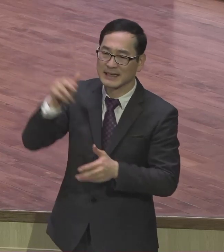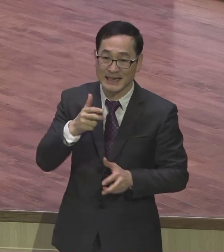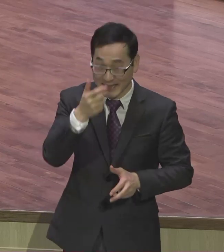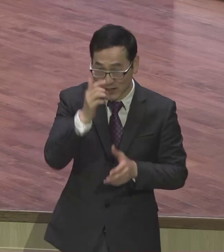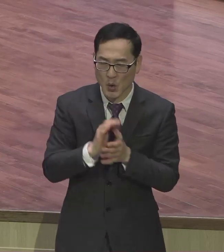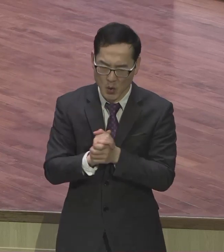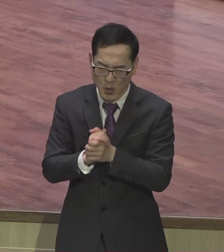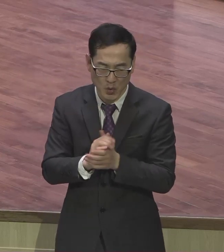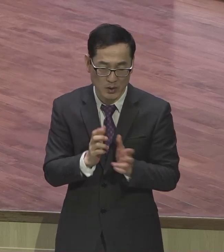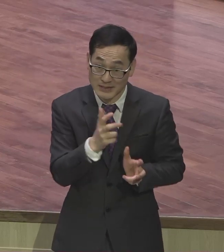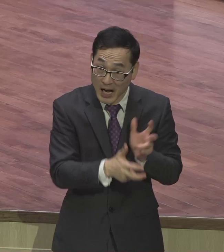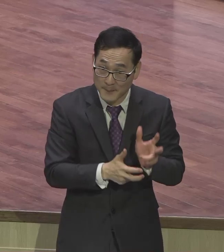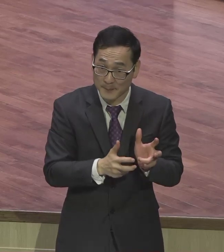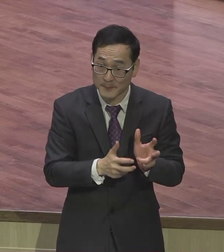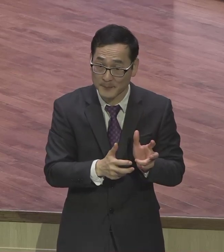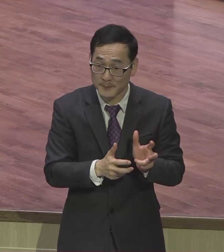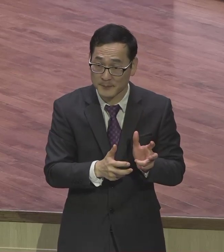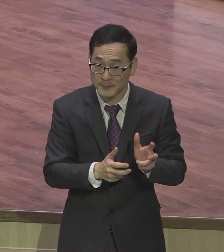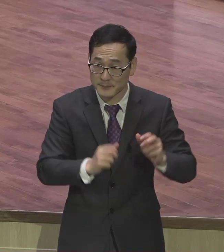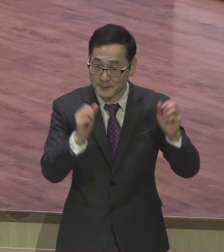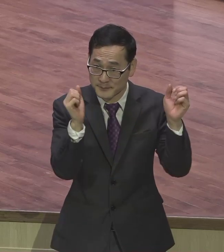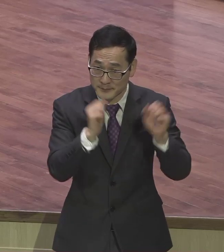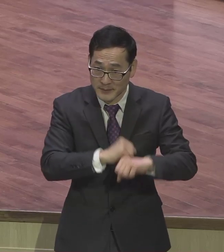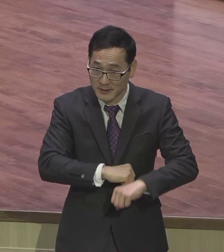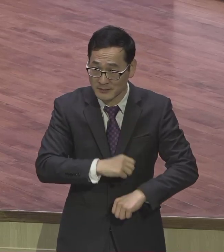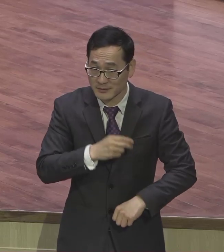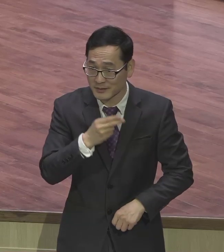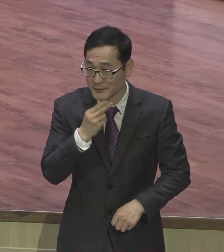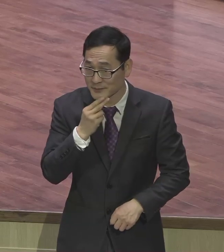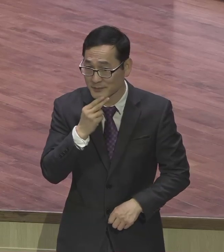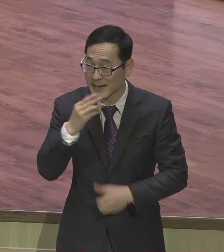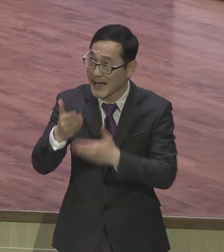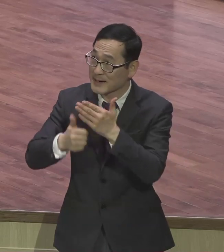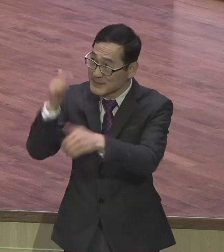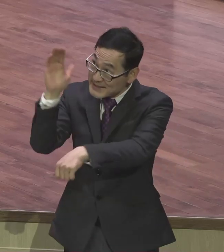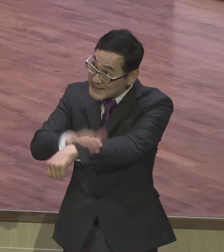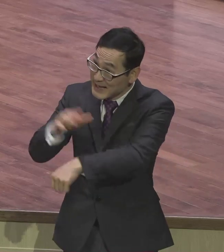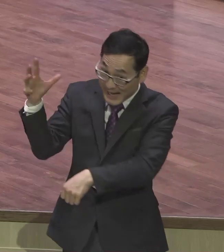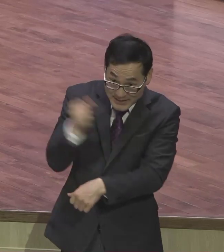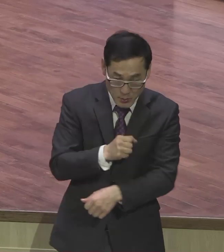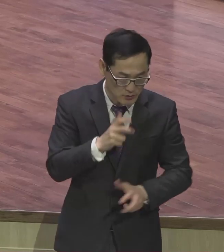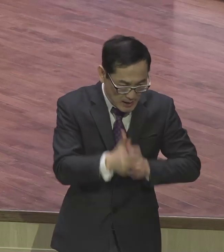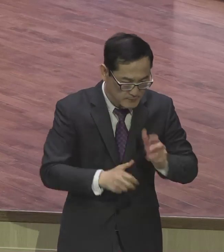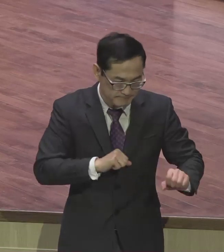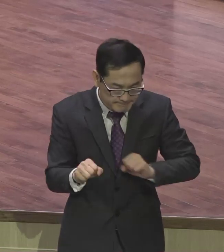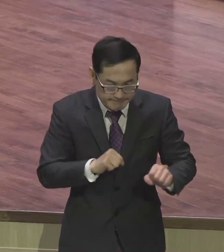하나님이 정확하게 하나님이 주신 지혜를 시작할 그날부터 지금까지 실패 없어